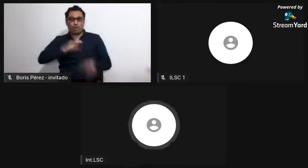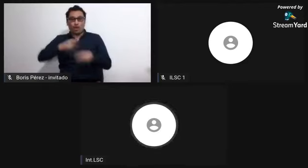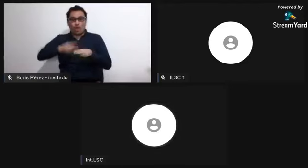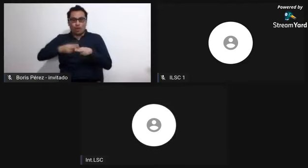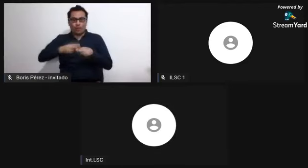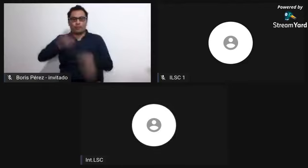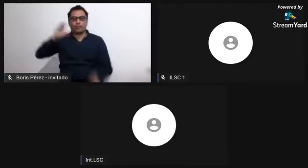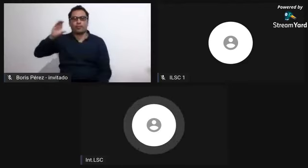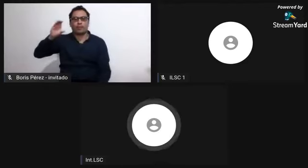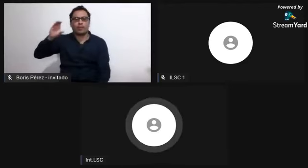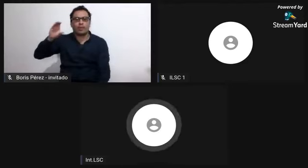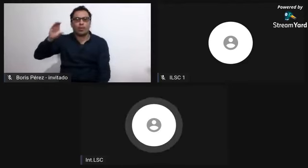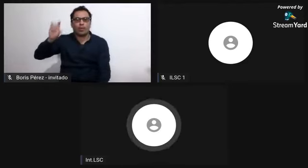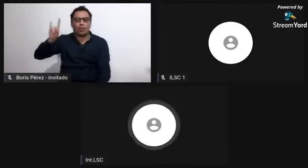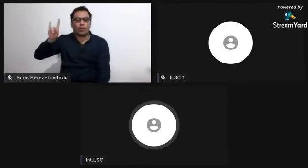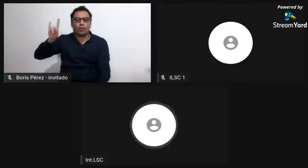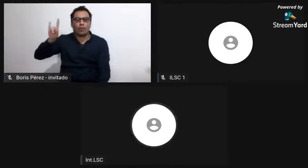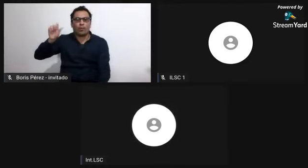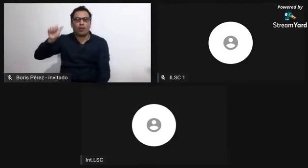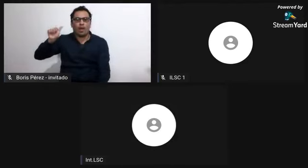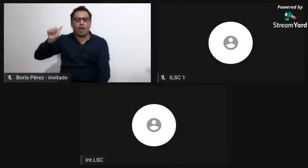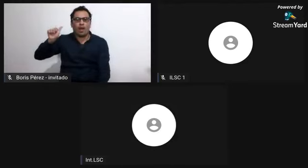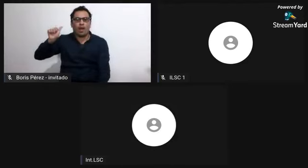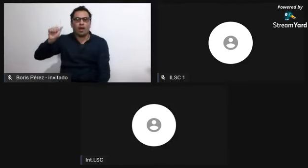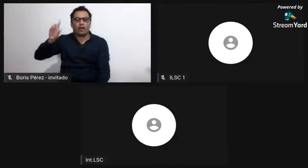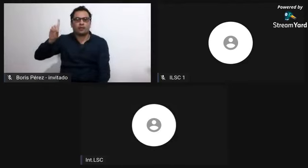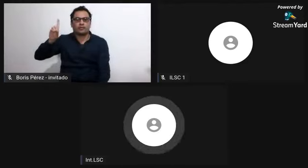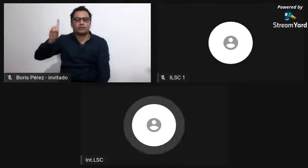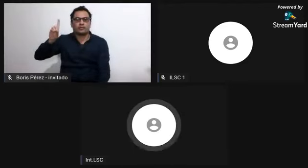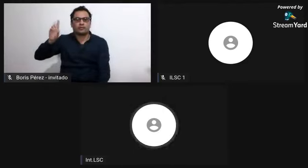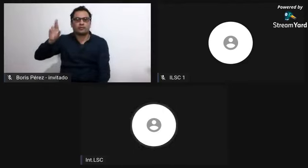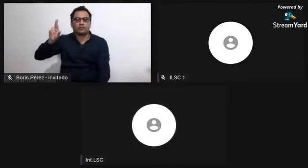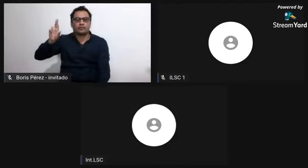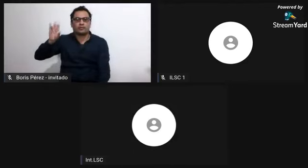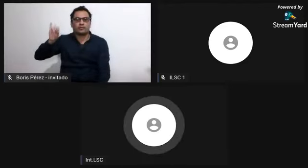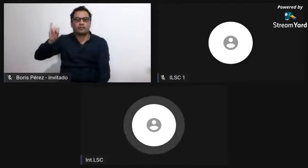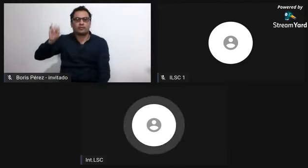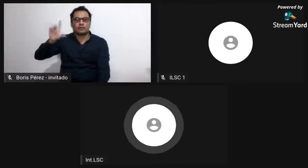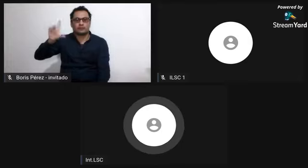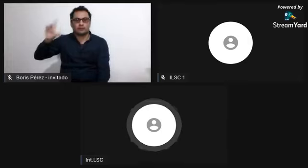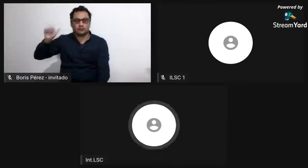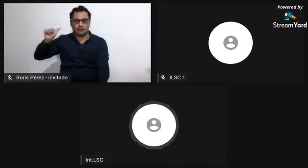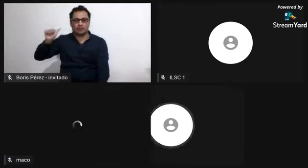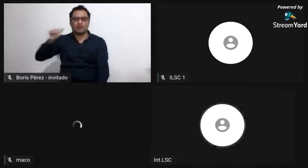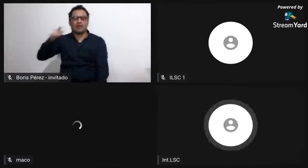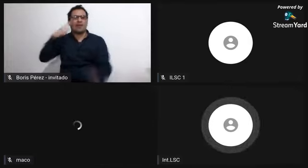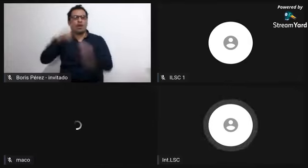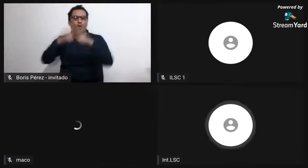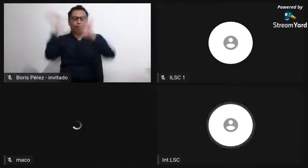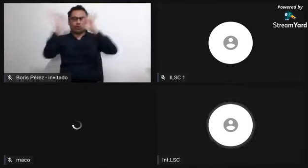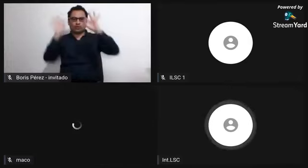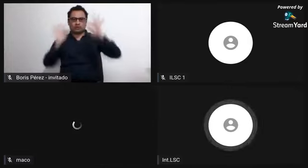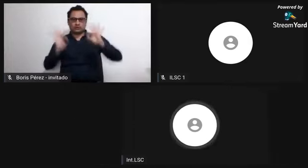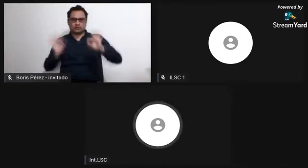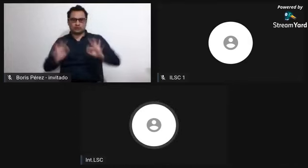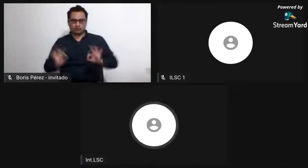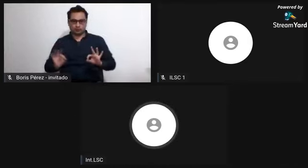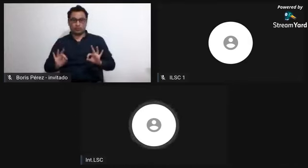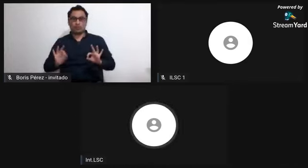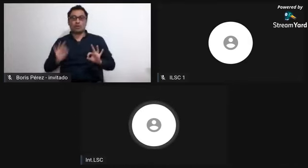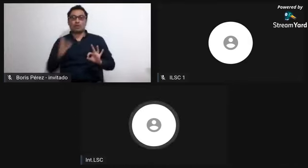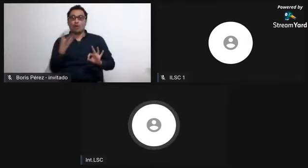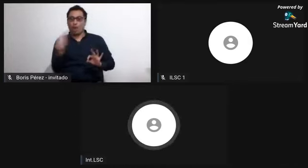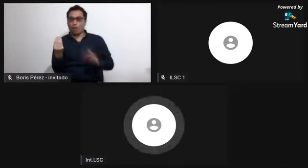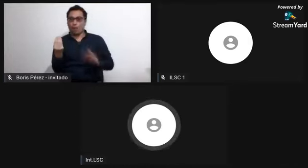Pacífico. También las cuadrillas que existían en ese momento en el